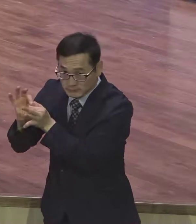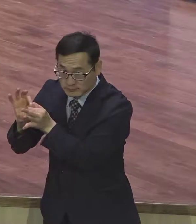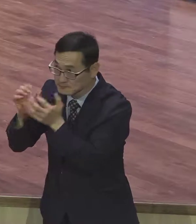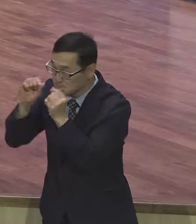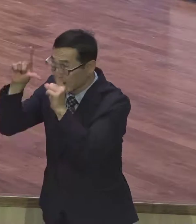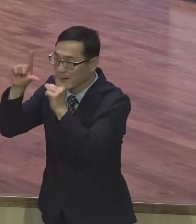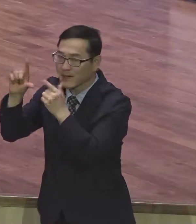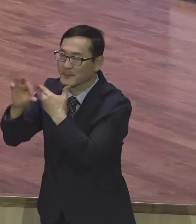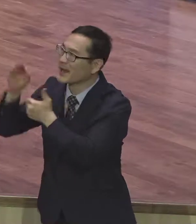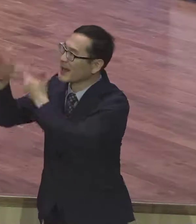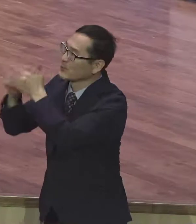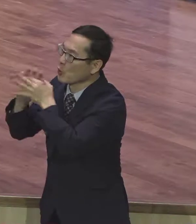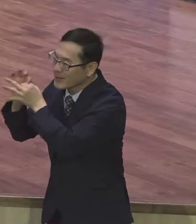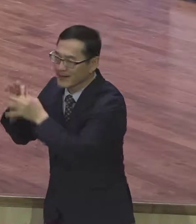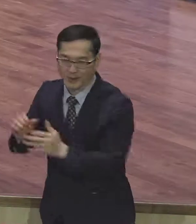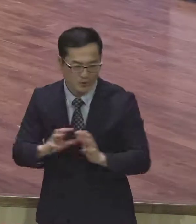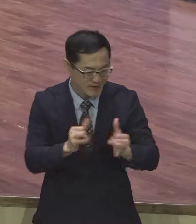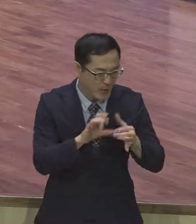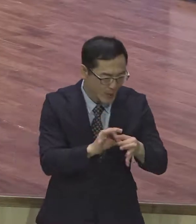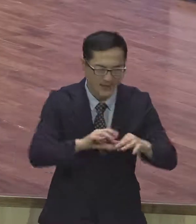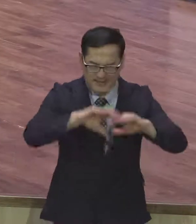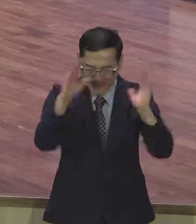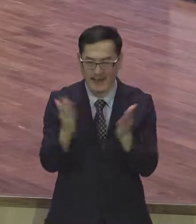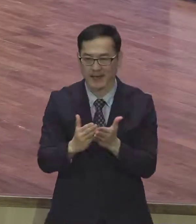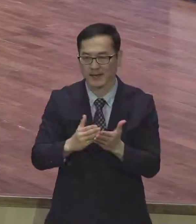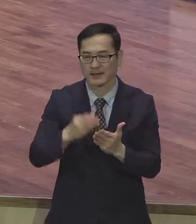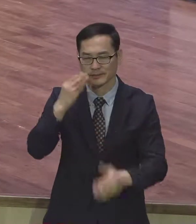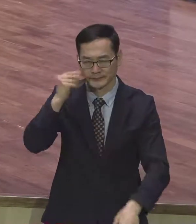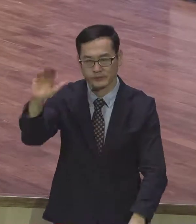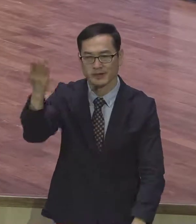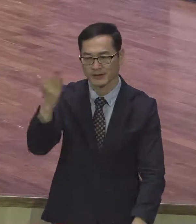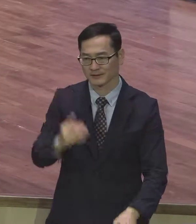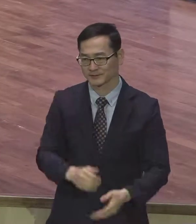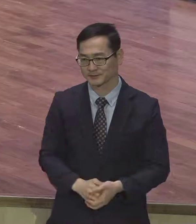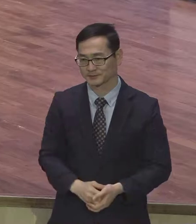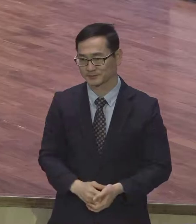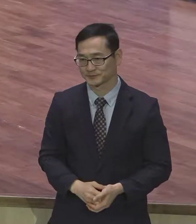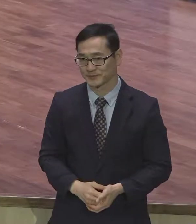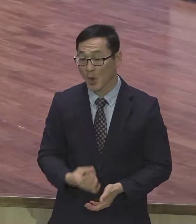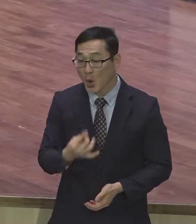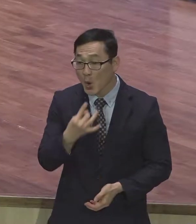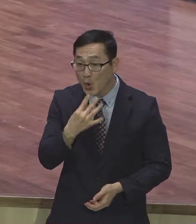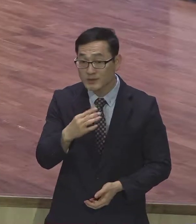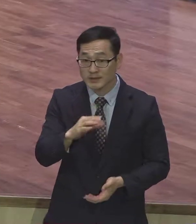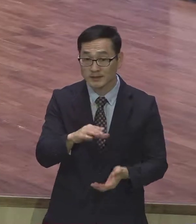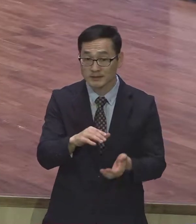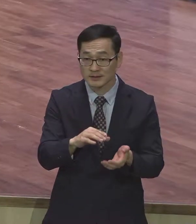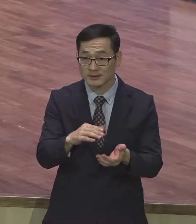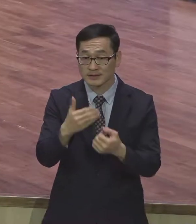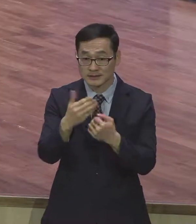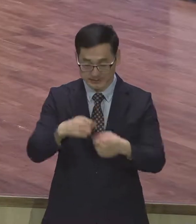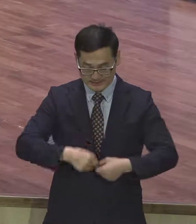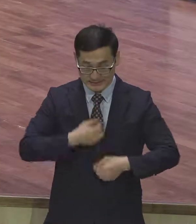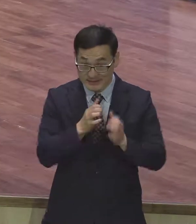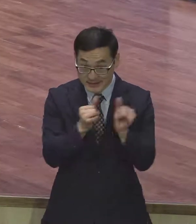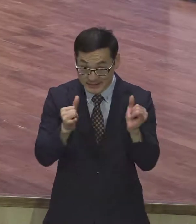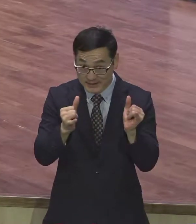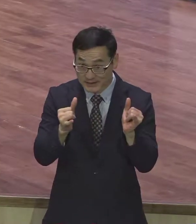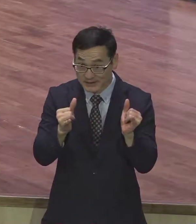설치했어요. 그래서 오직 의인은 믿음으로 만나마 살리라. 무슨 믿음? 예수가 그리스도라는 사실을 믿는